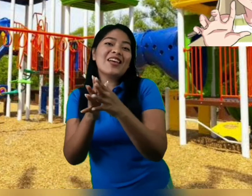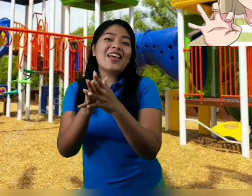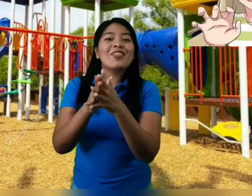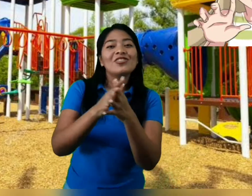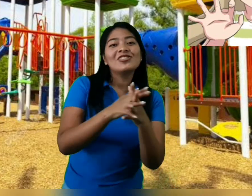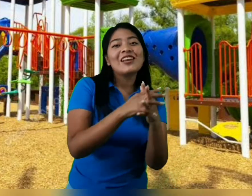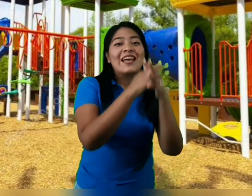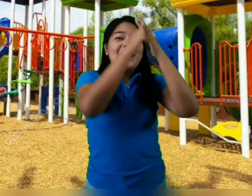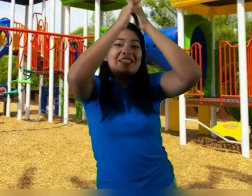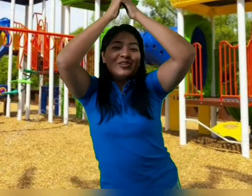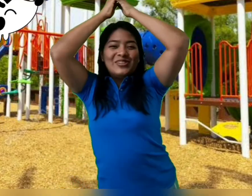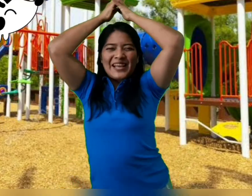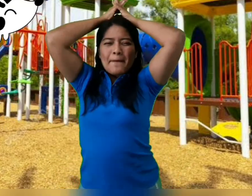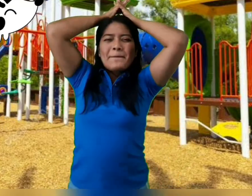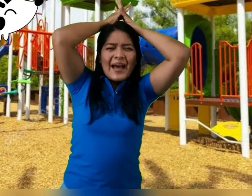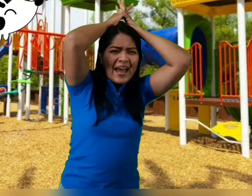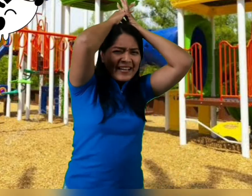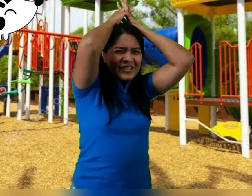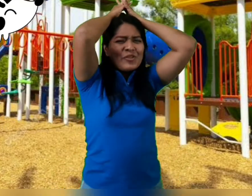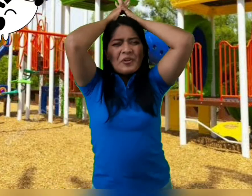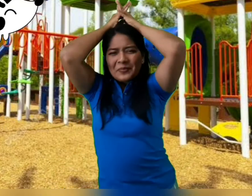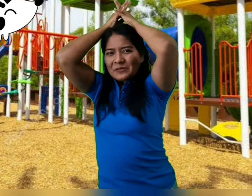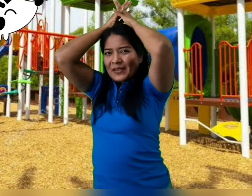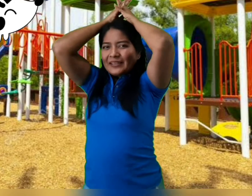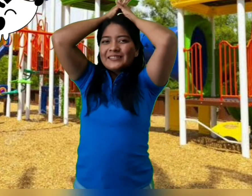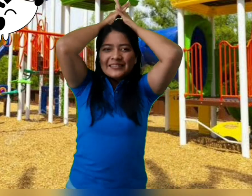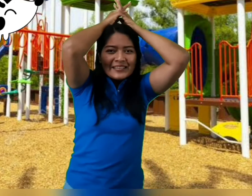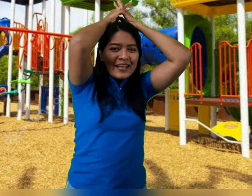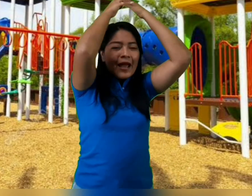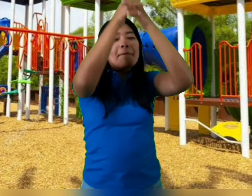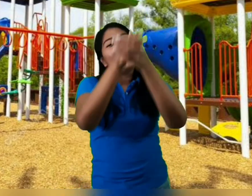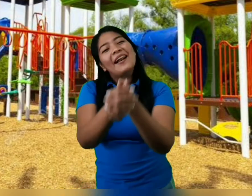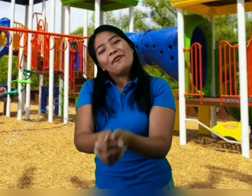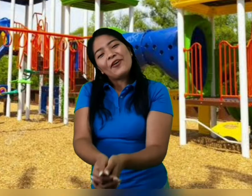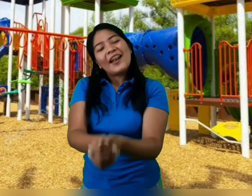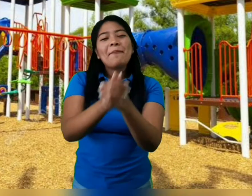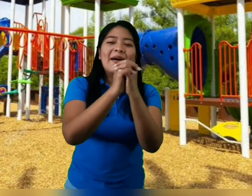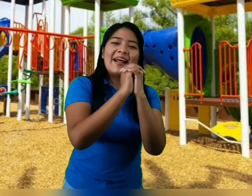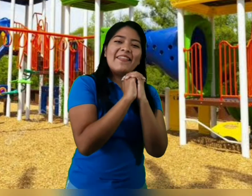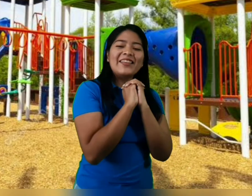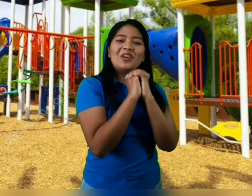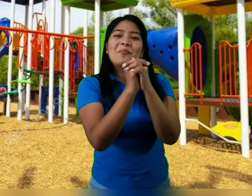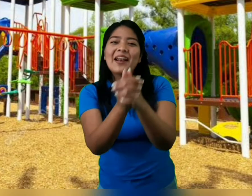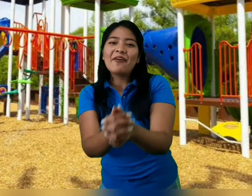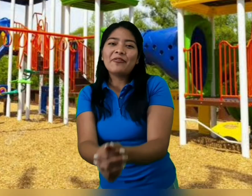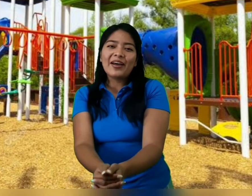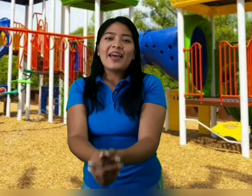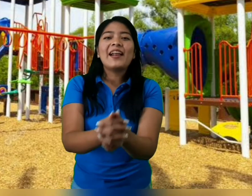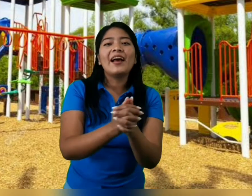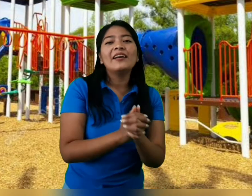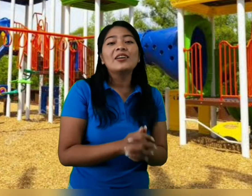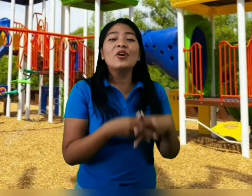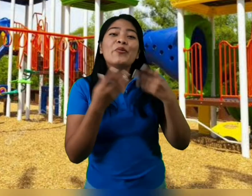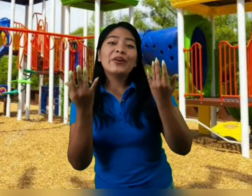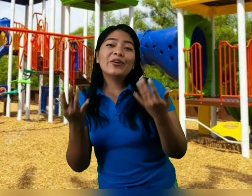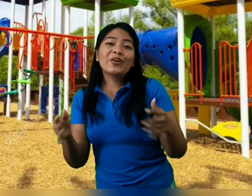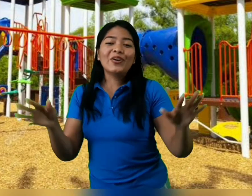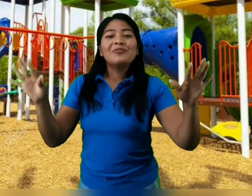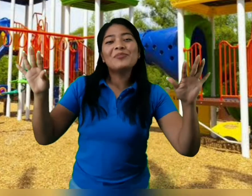dedos. Esto se parece un cuerpo spin. Para afuera, para adentro y para afuera. Juego con